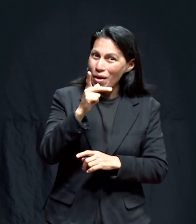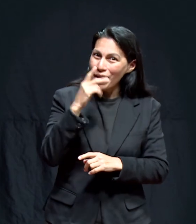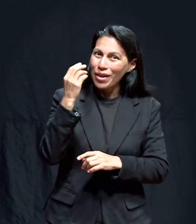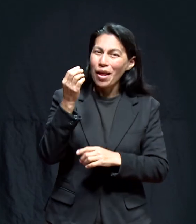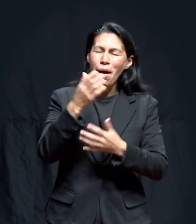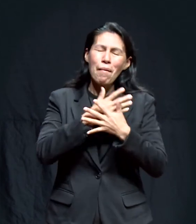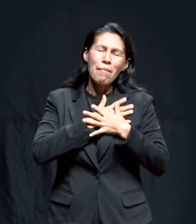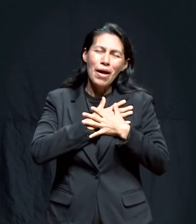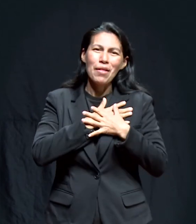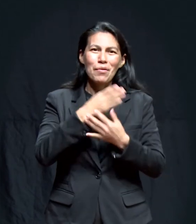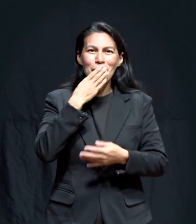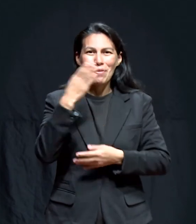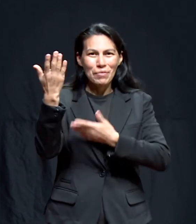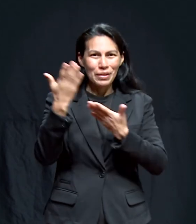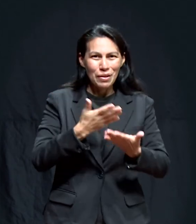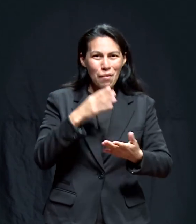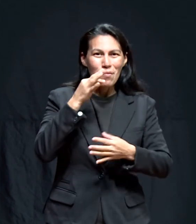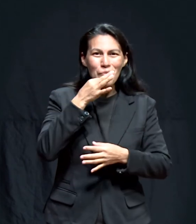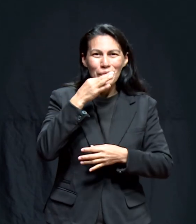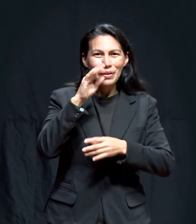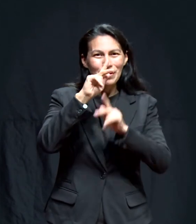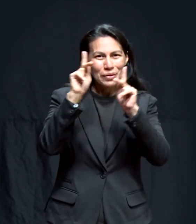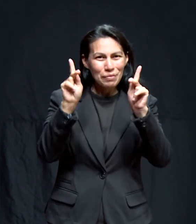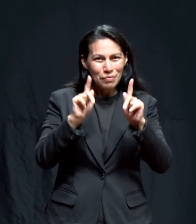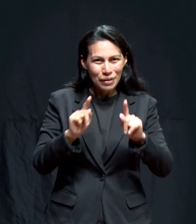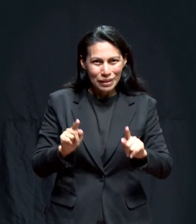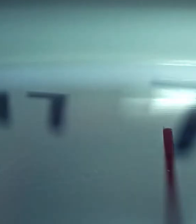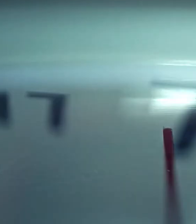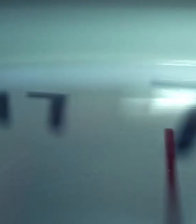Bienvenidos a Un Momento de Paz.